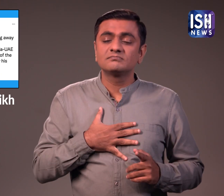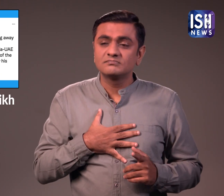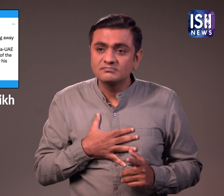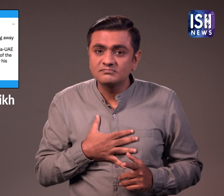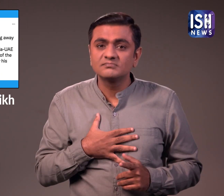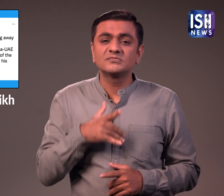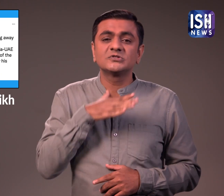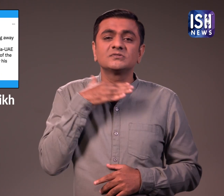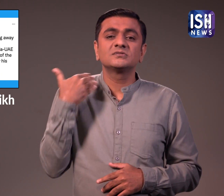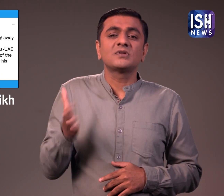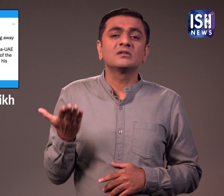शोक व्यक्त किया